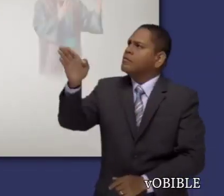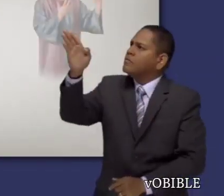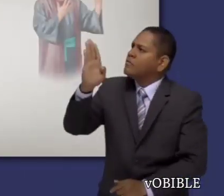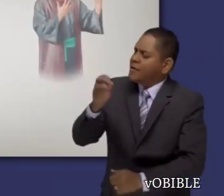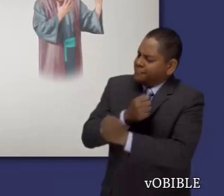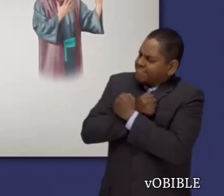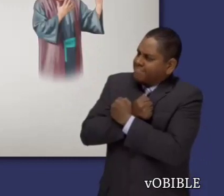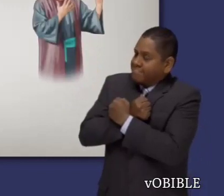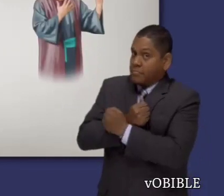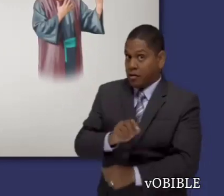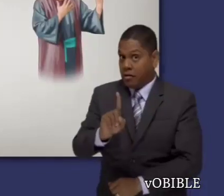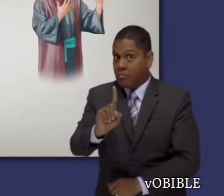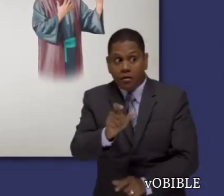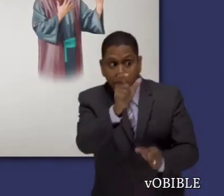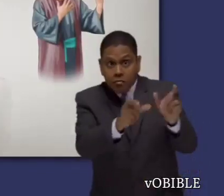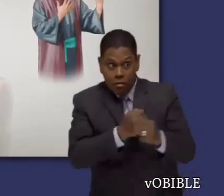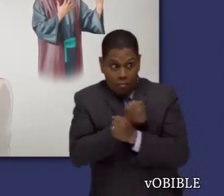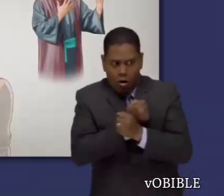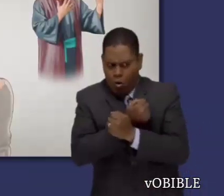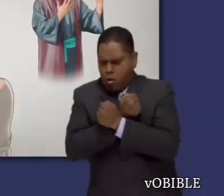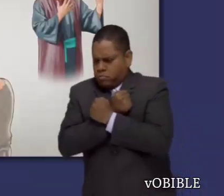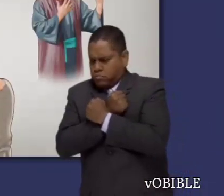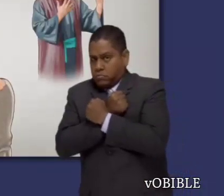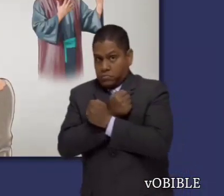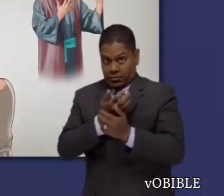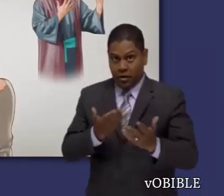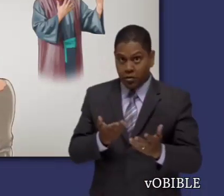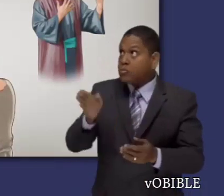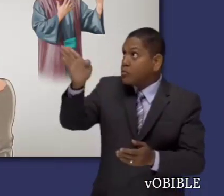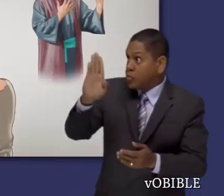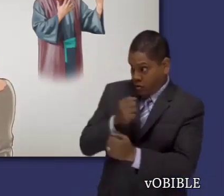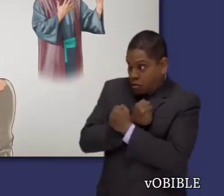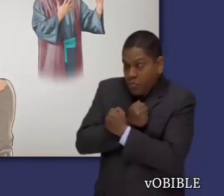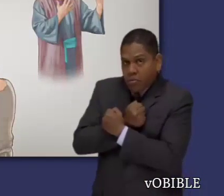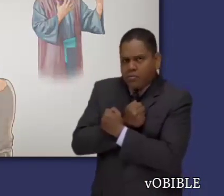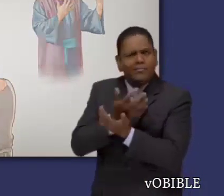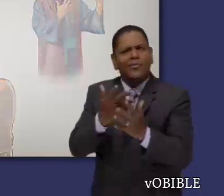nos recuerda que no podemos decir que amamos a Dios si no amamos a nuestros hermanos.